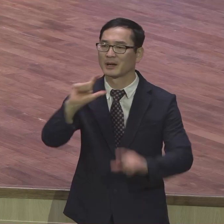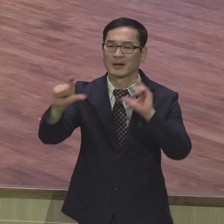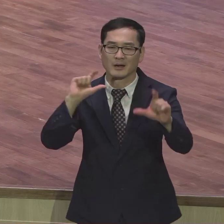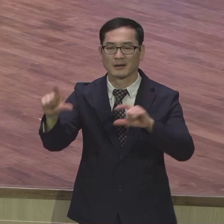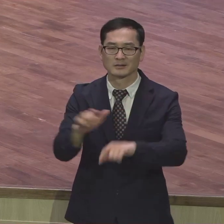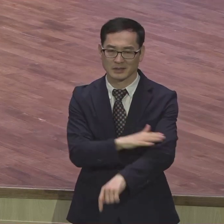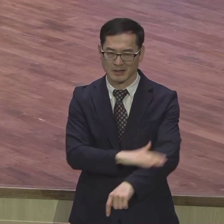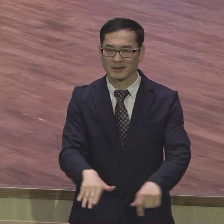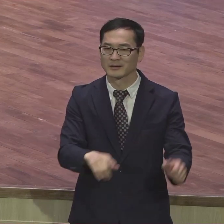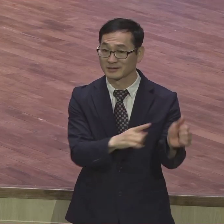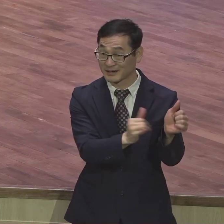번도 없는 게 감사해요